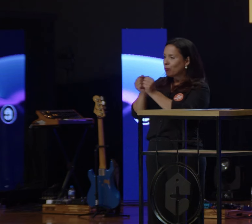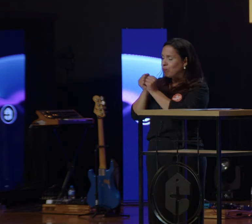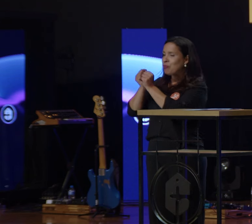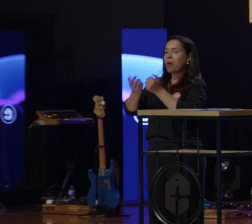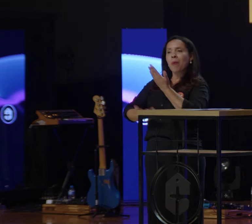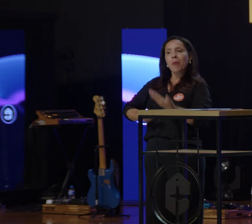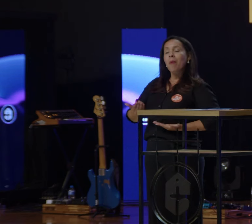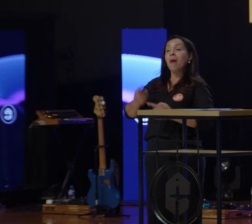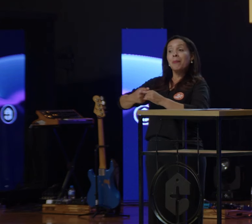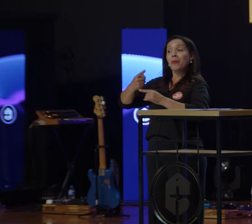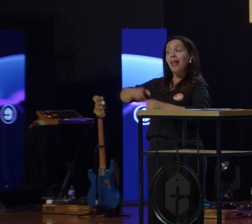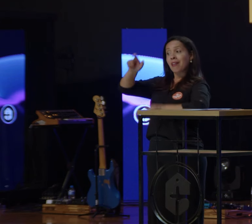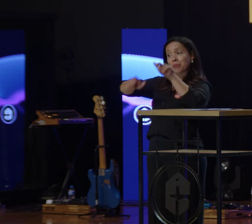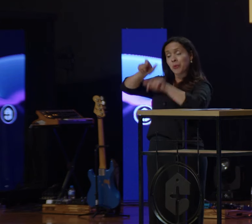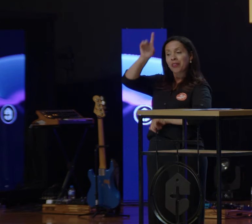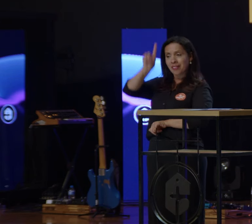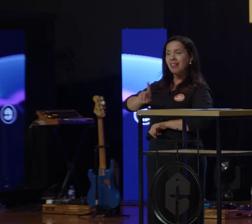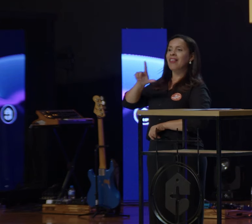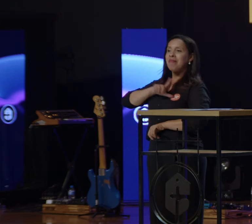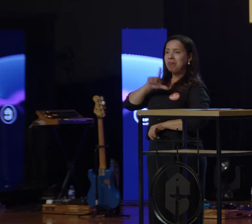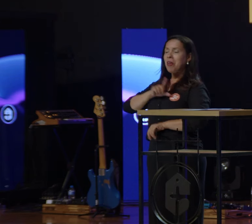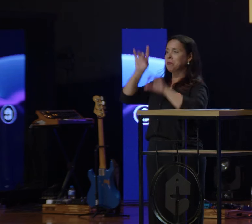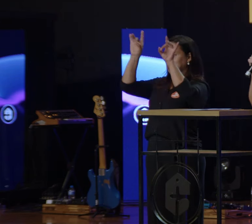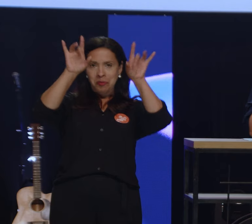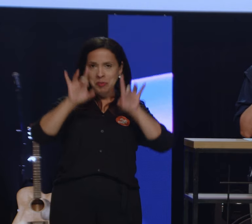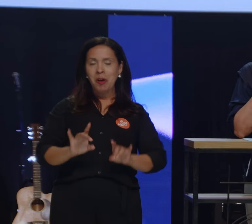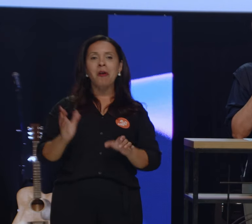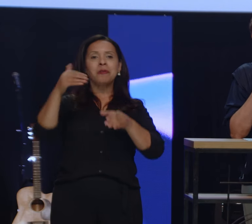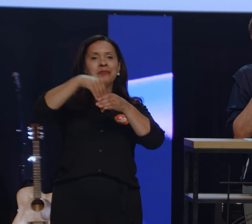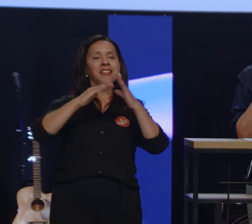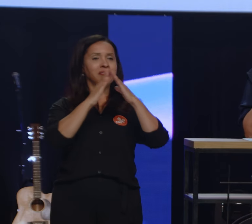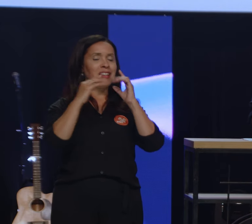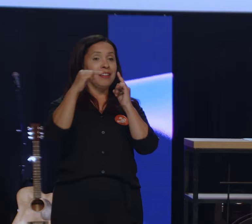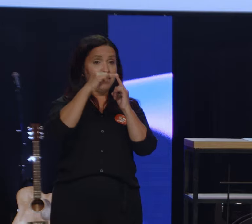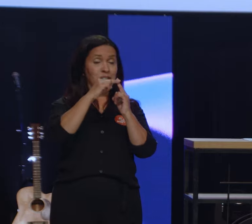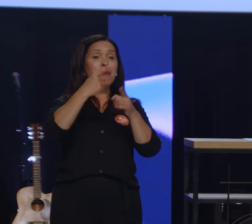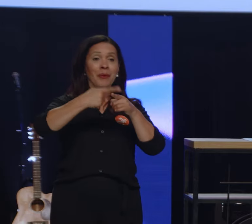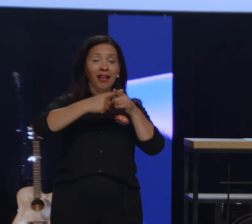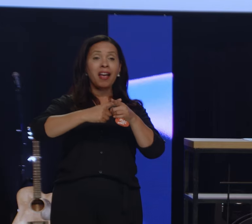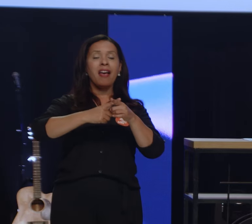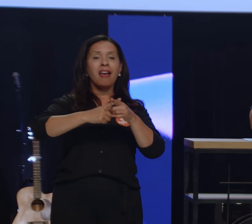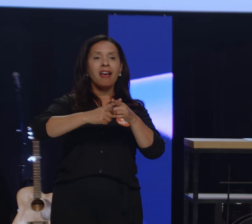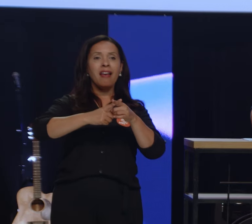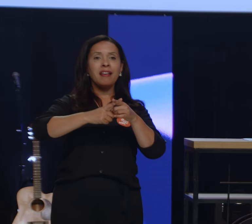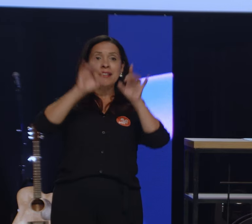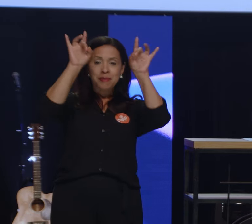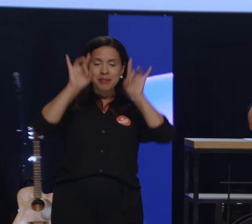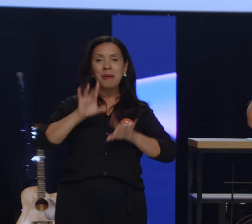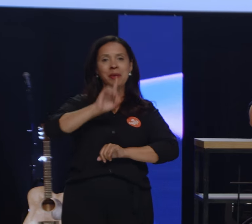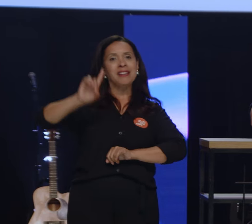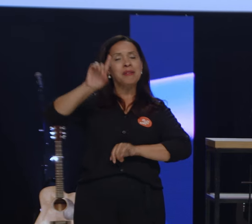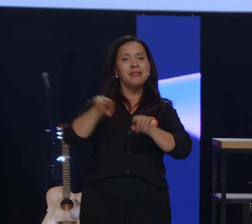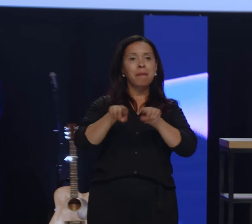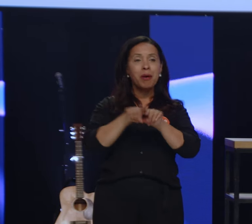especial no reino de Deus, e tem o seu lugar na igreja. Amém? Também, queridos, queremos conhecer todos aqueles